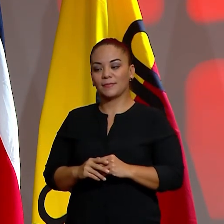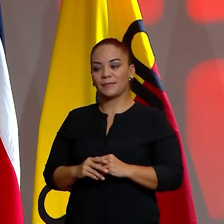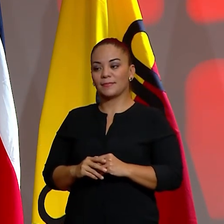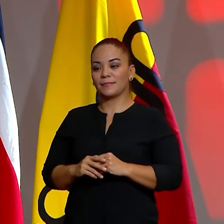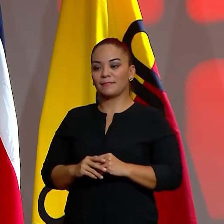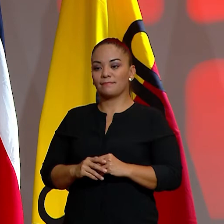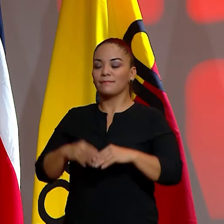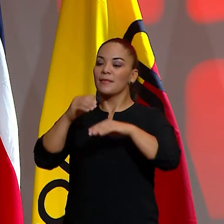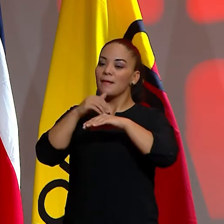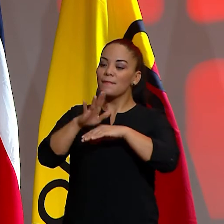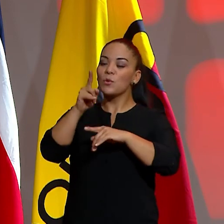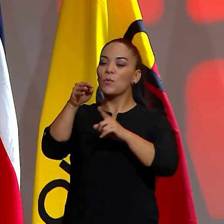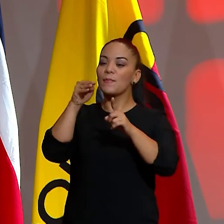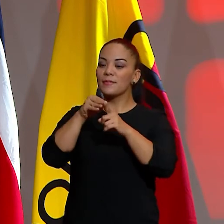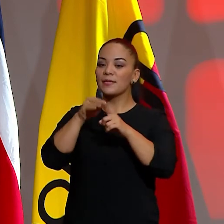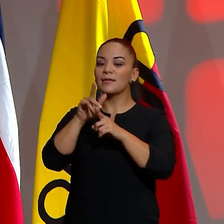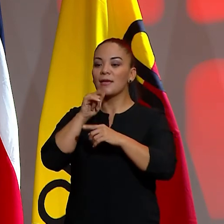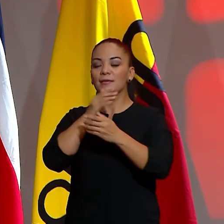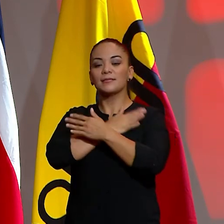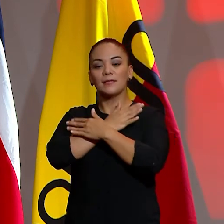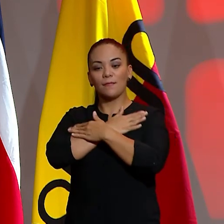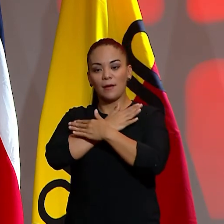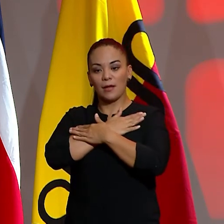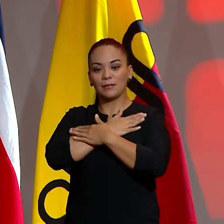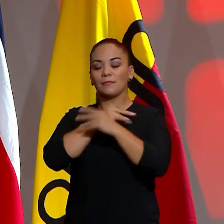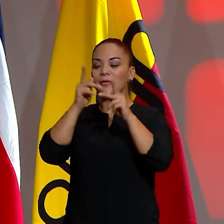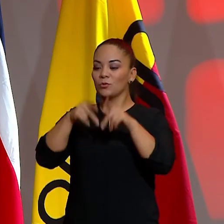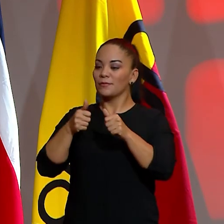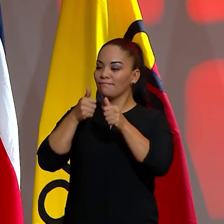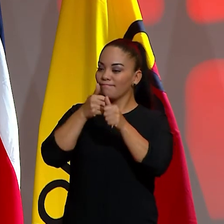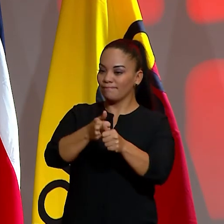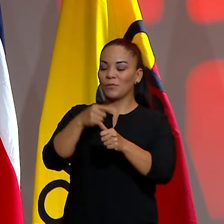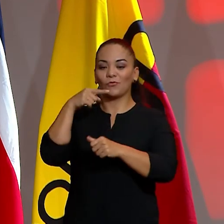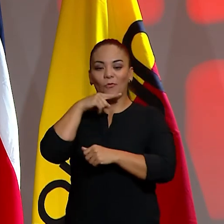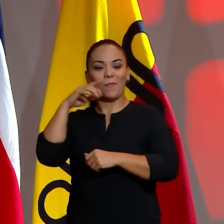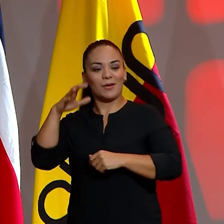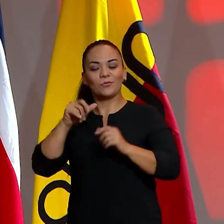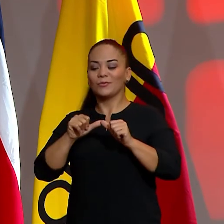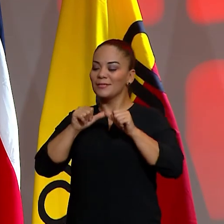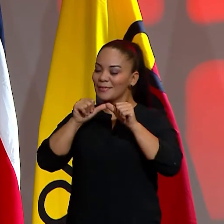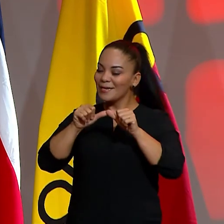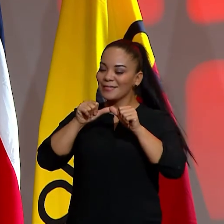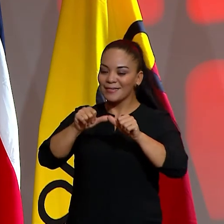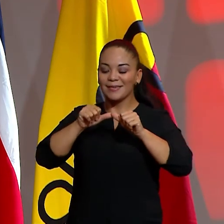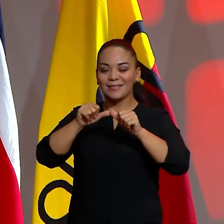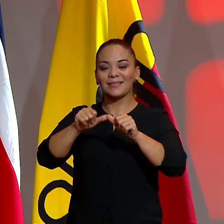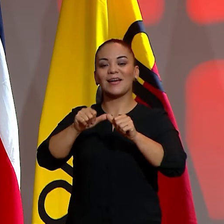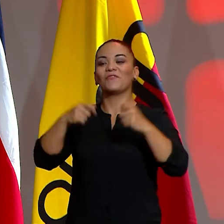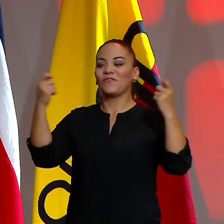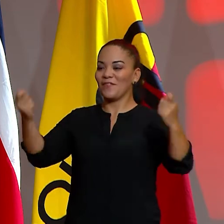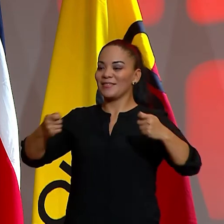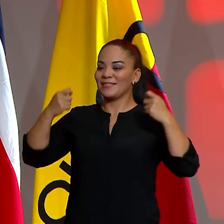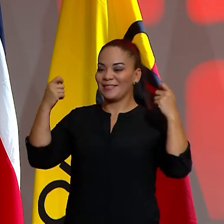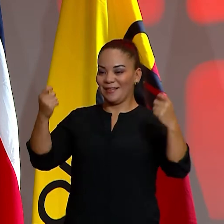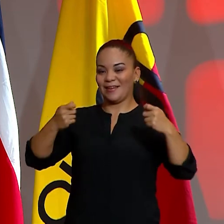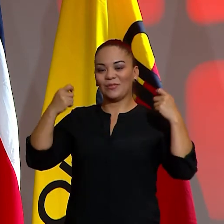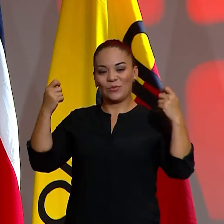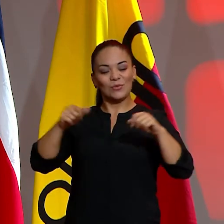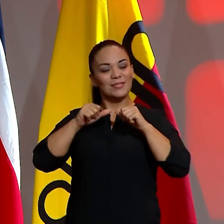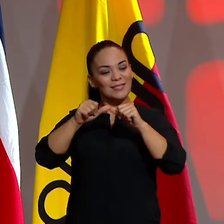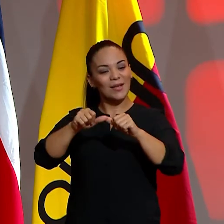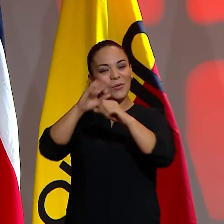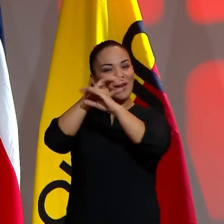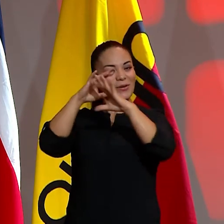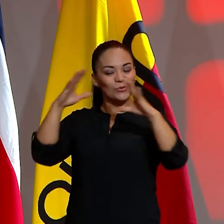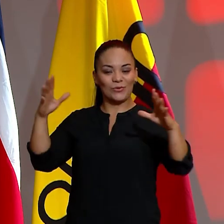Quiero enviar un mensaje a los estimados seguidores rojiamarillos. Sigan, sigan, festejando con entusiasmo e ilusión